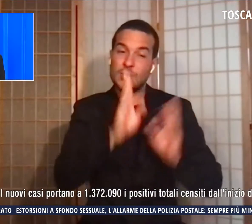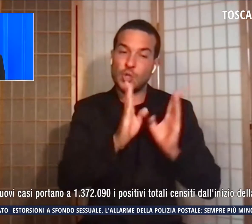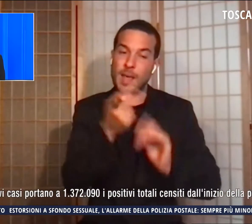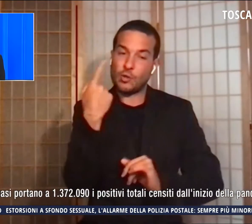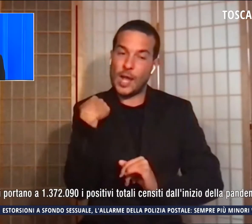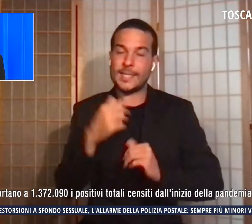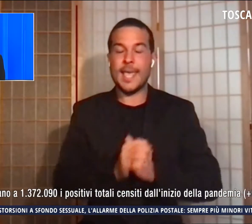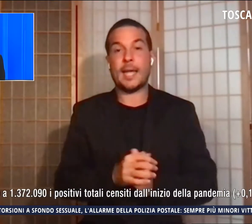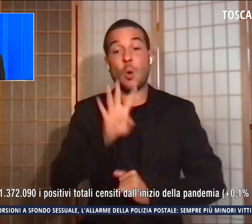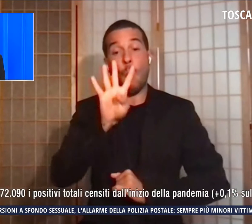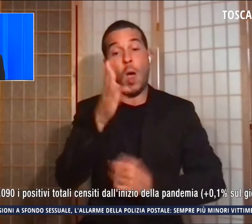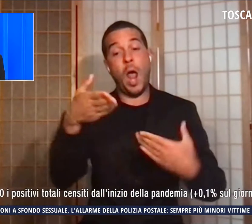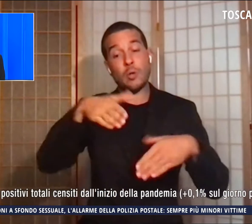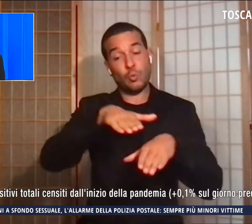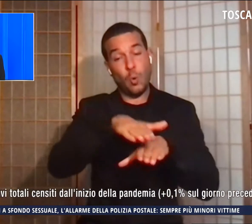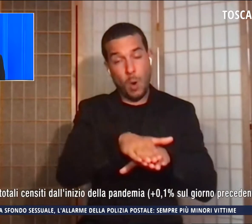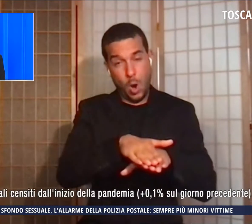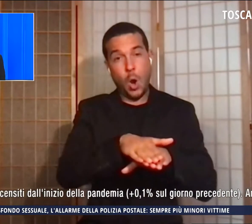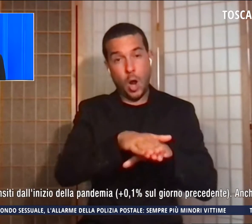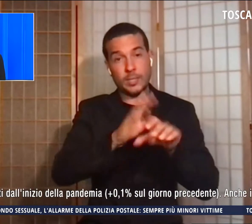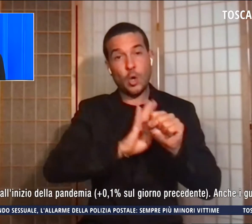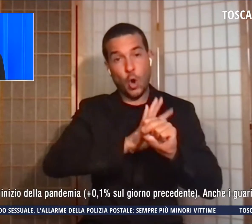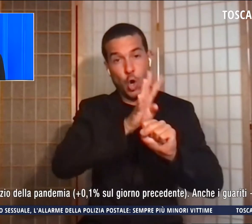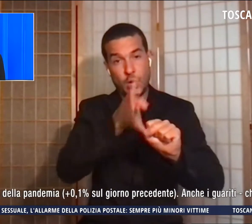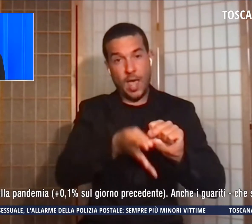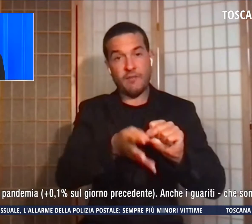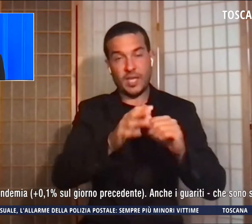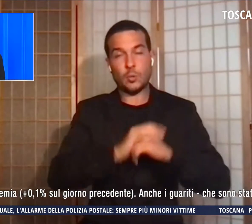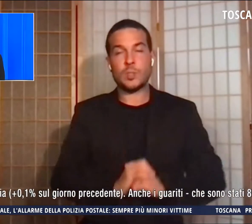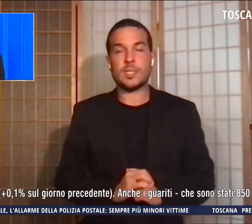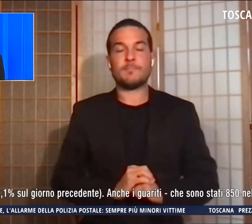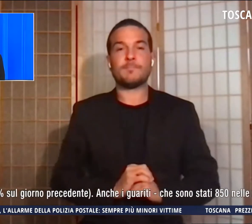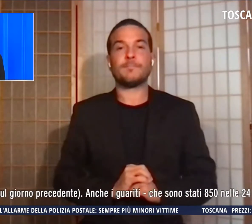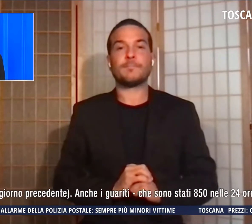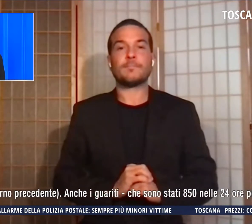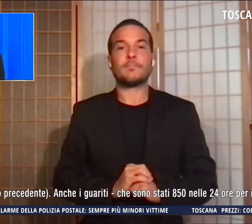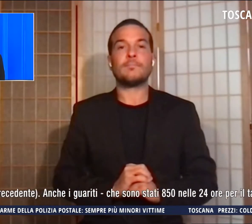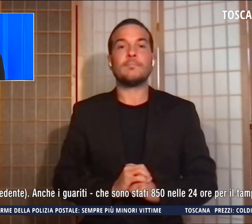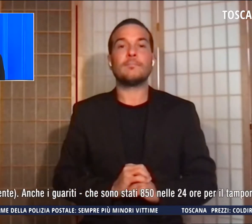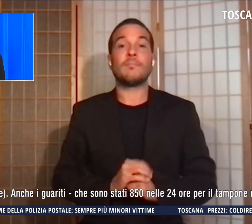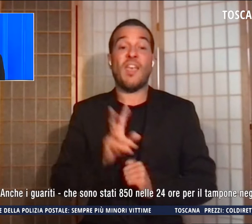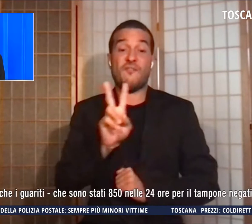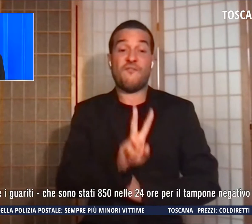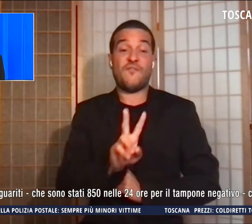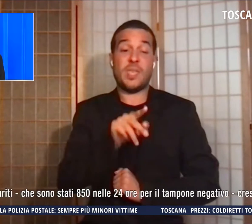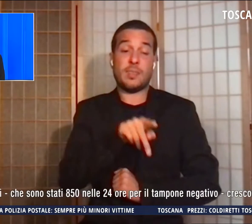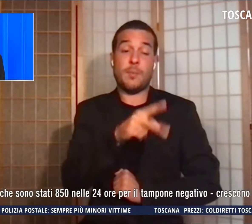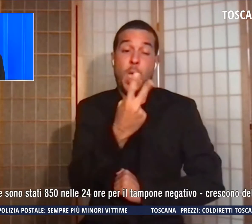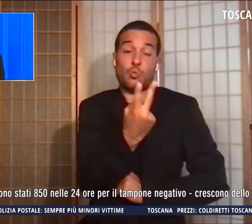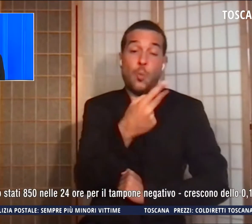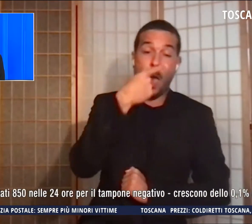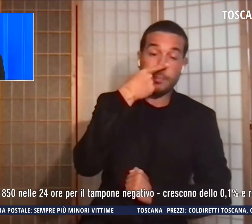purtroppo per Covid nelle ultime 24 ore. Le vittime sono state due a Pistoia, una a